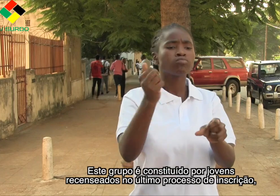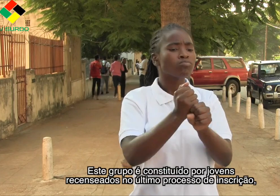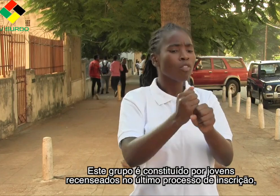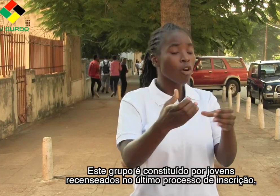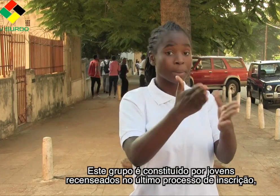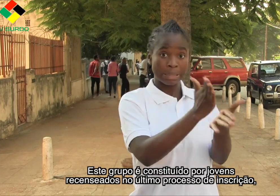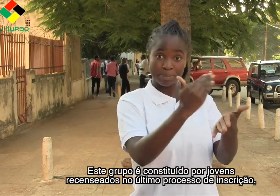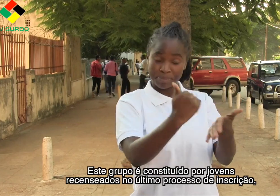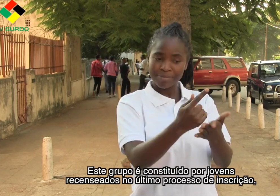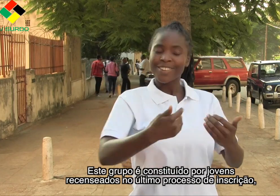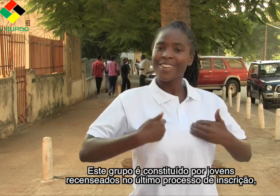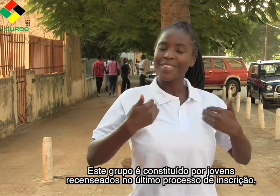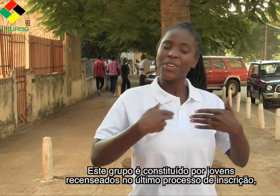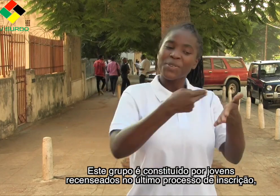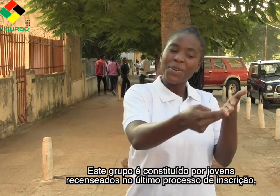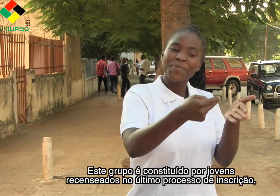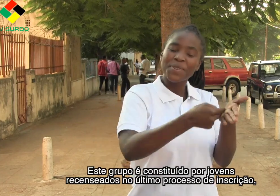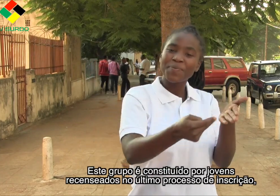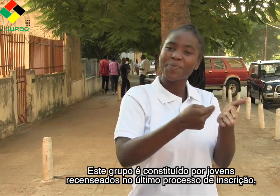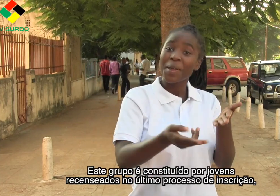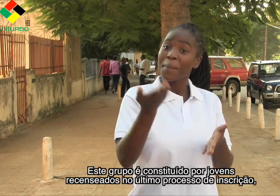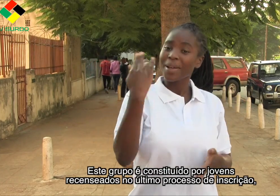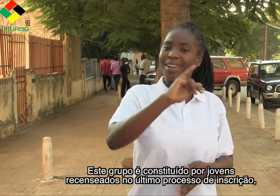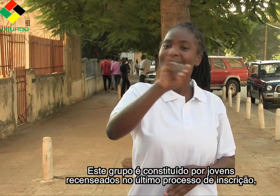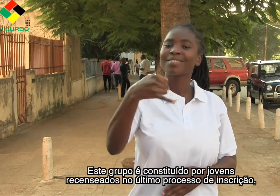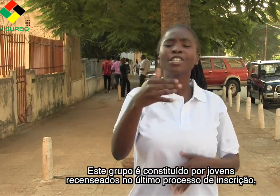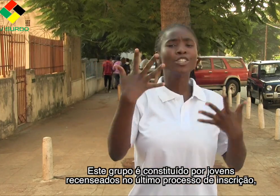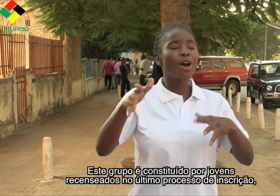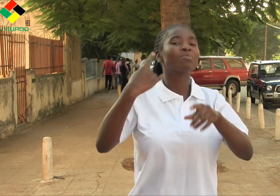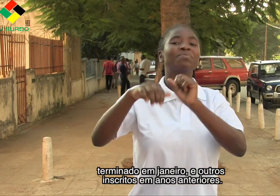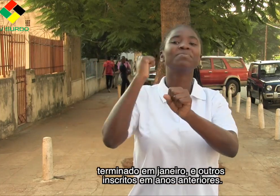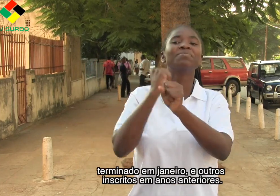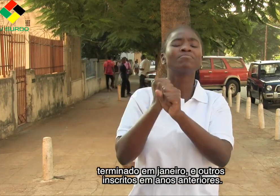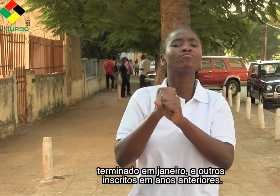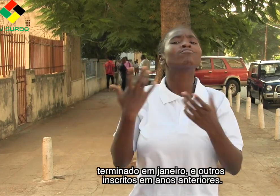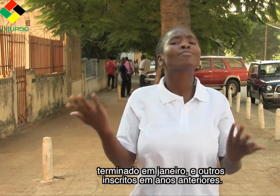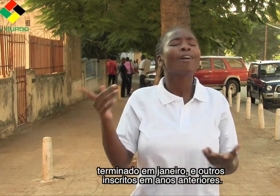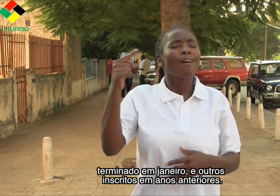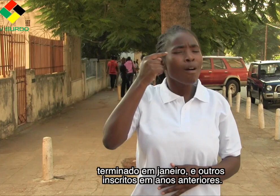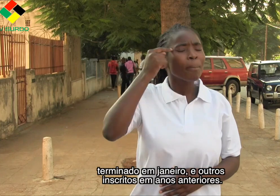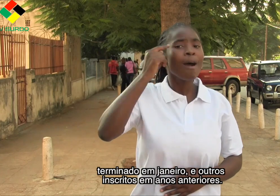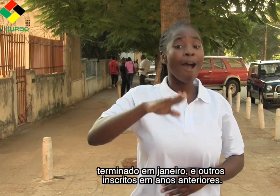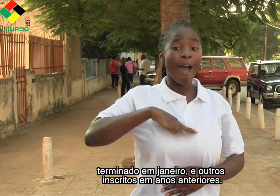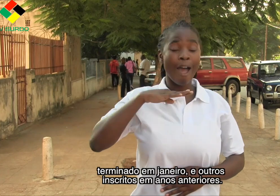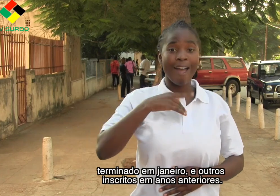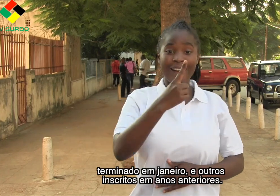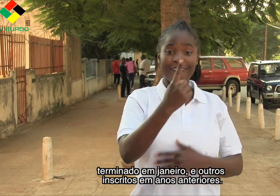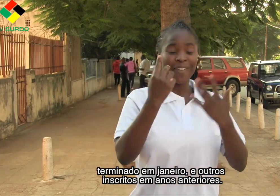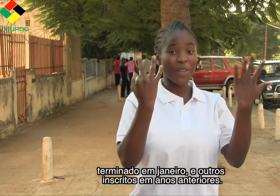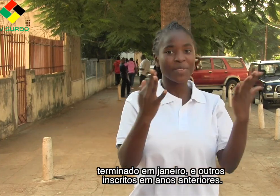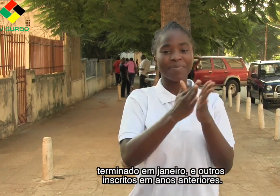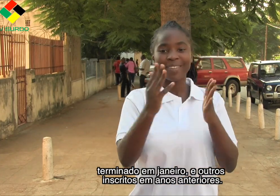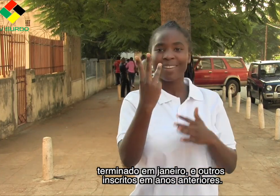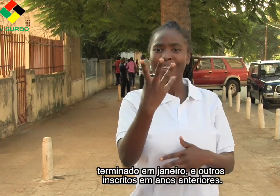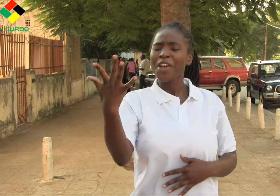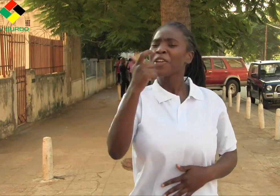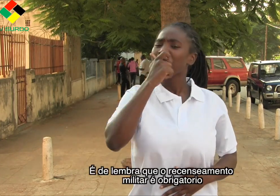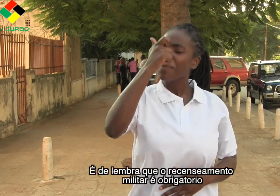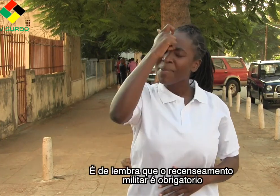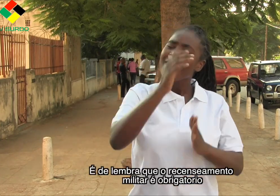por jovens recenseados no último processo de inscrição, terminado em janeiro e outros inscritos em anos anteriores. É de lembrar